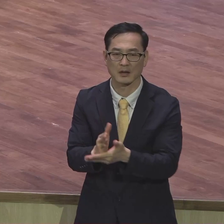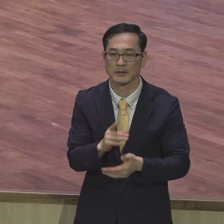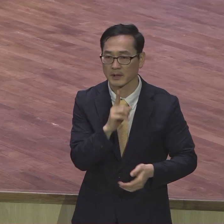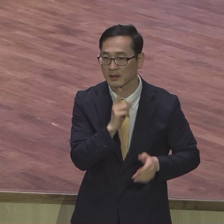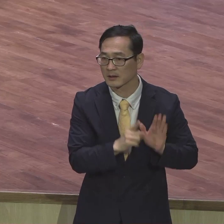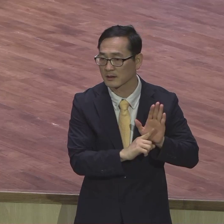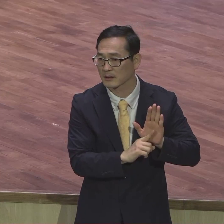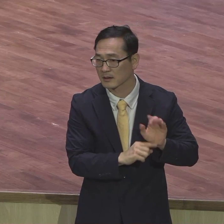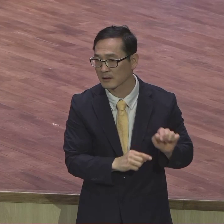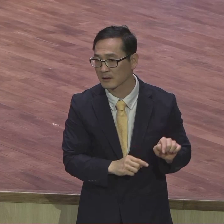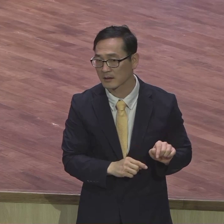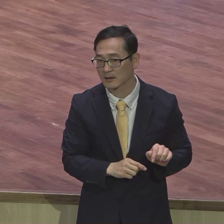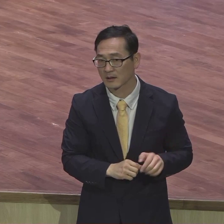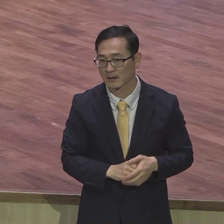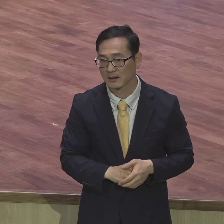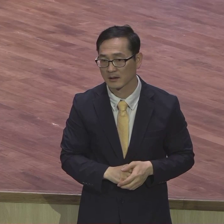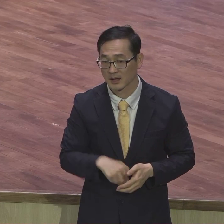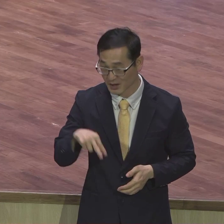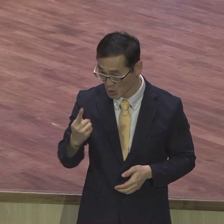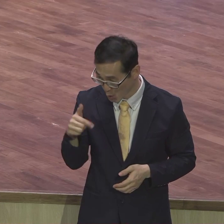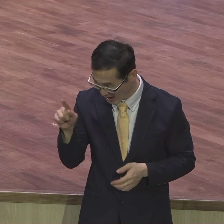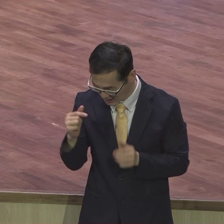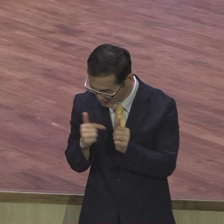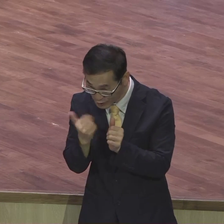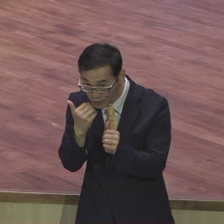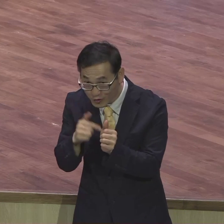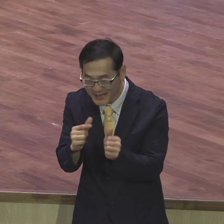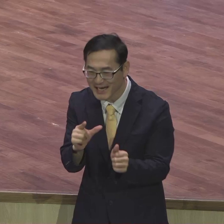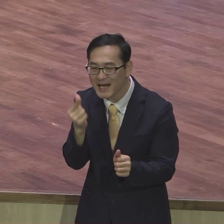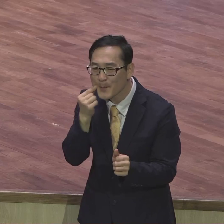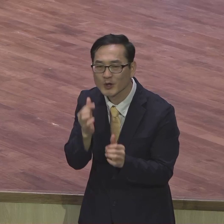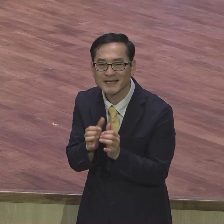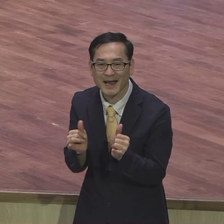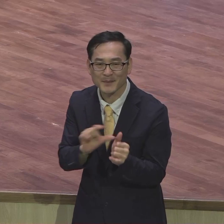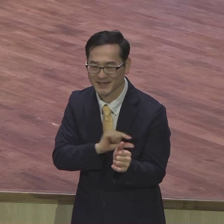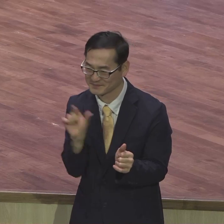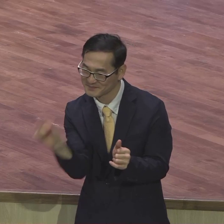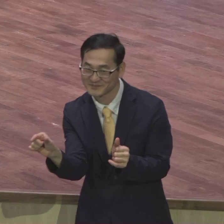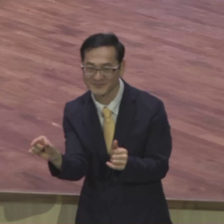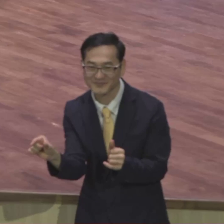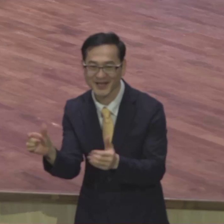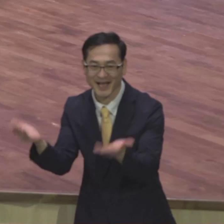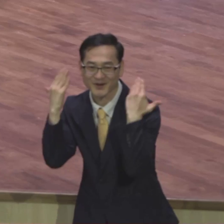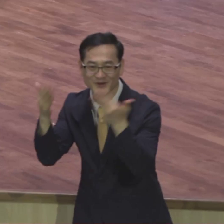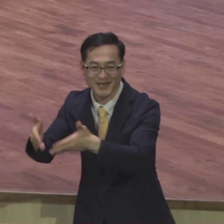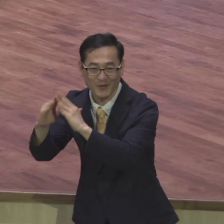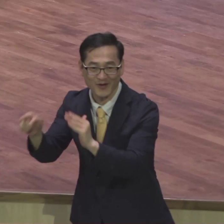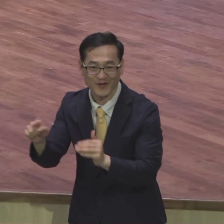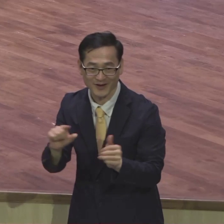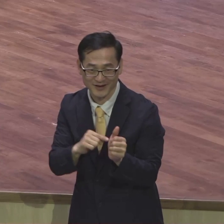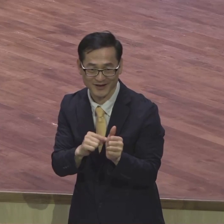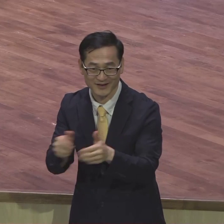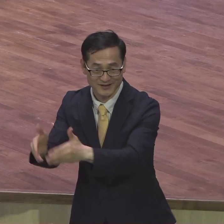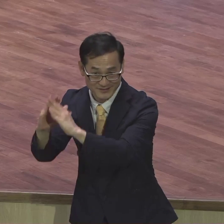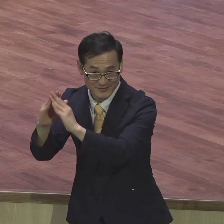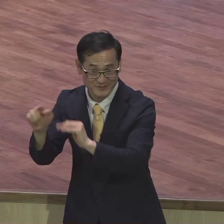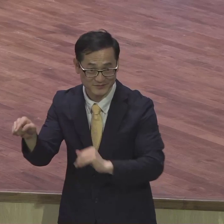일본 사람이잖아요 이 일본 이름이 들어간 학교에 학교를 세우는데 참석했다 지금 우리나라 정상